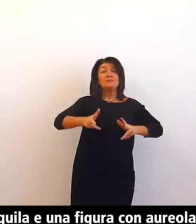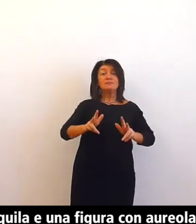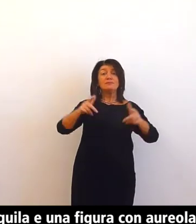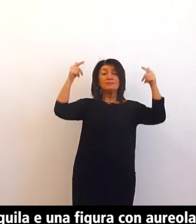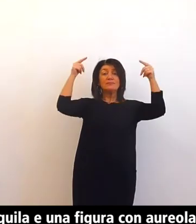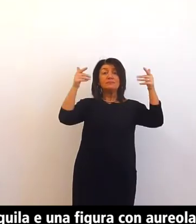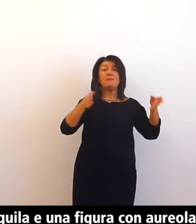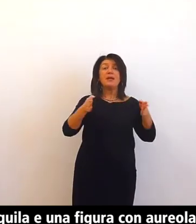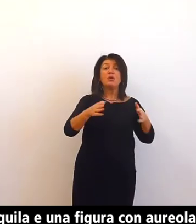secolo